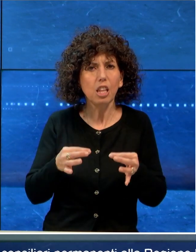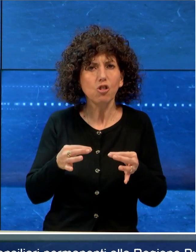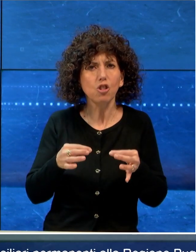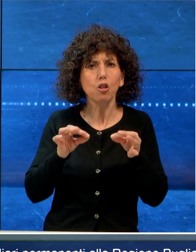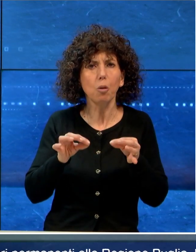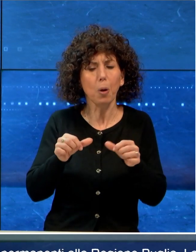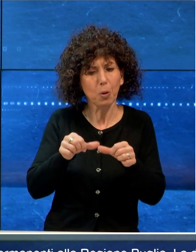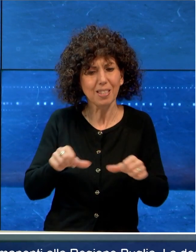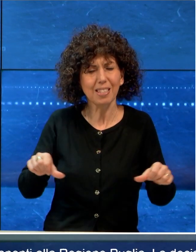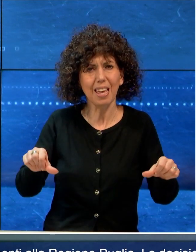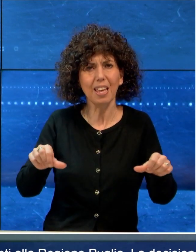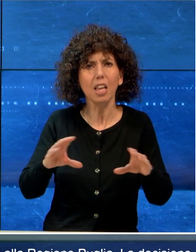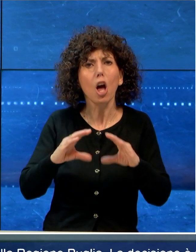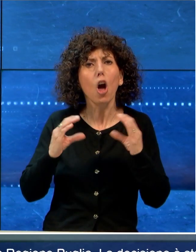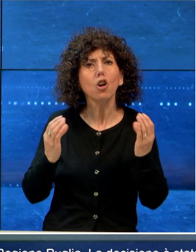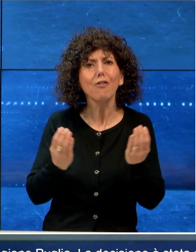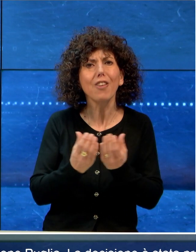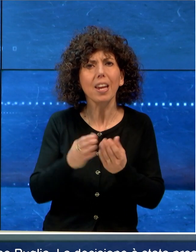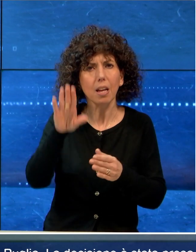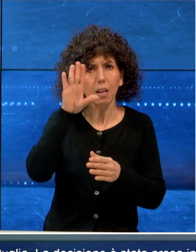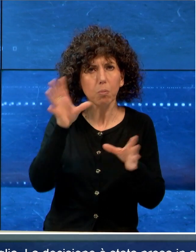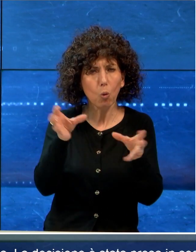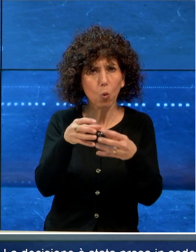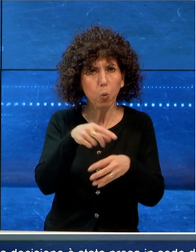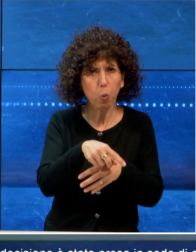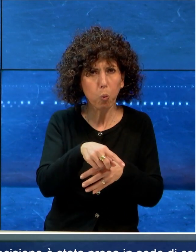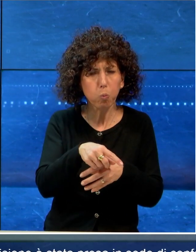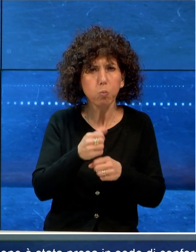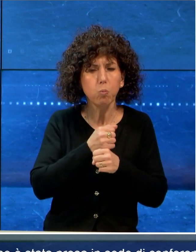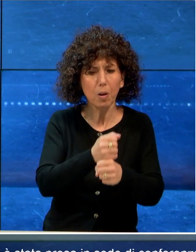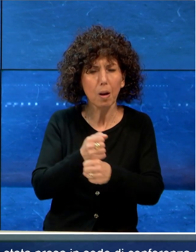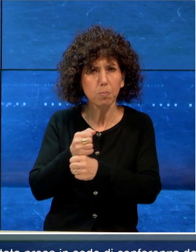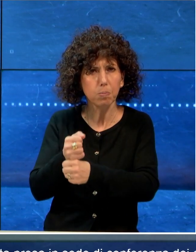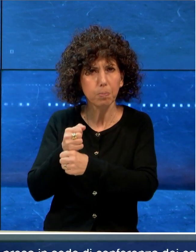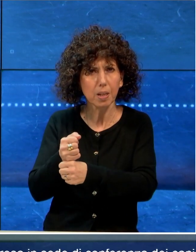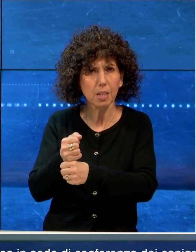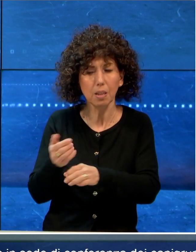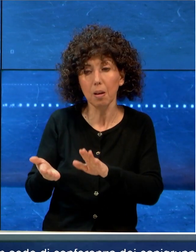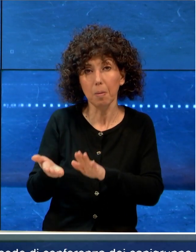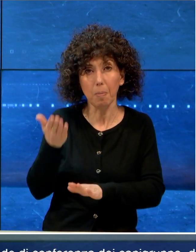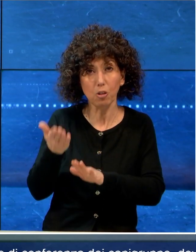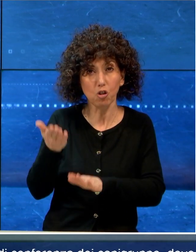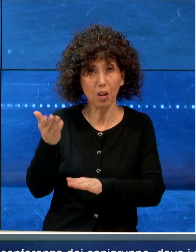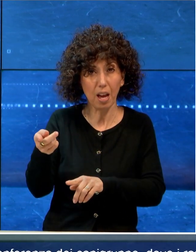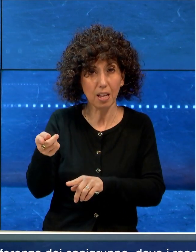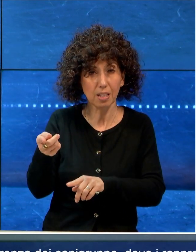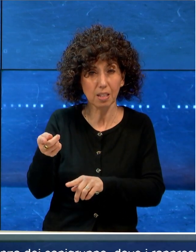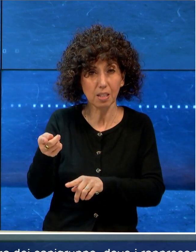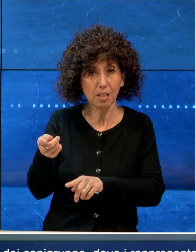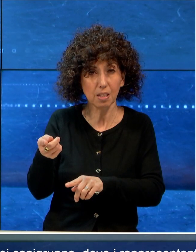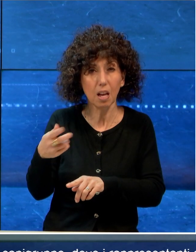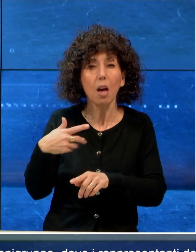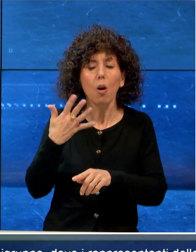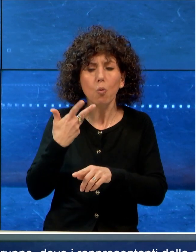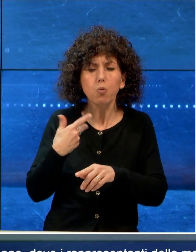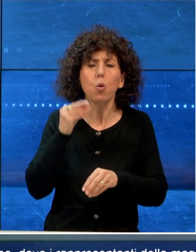sede di conferenza dei capigruppo, dove i rappresentanti della maggioranza hanno chiesto